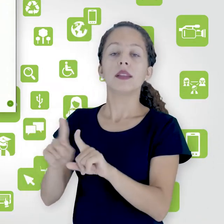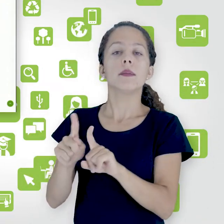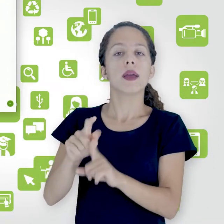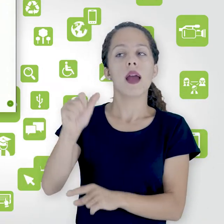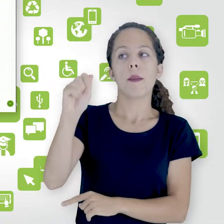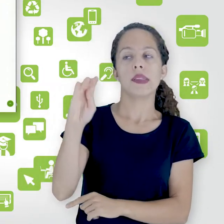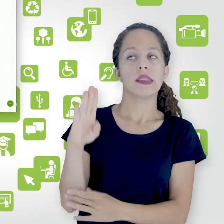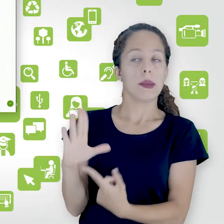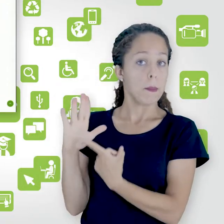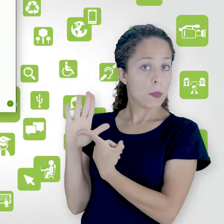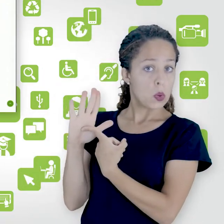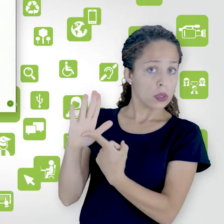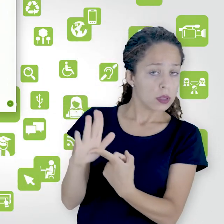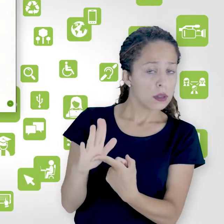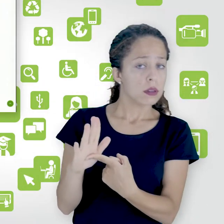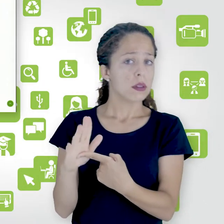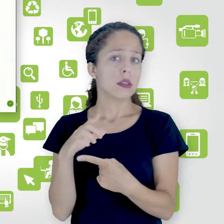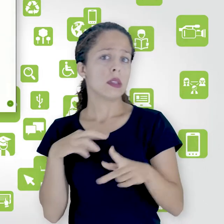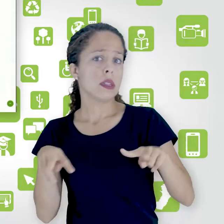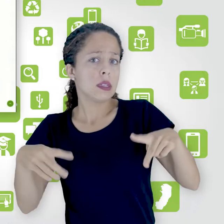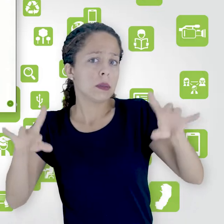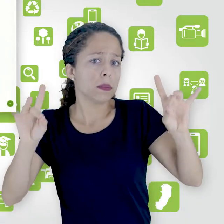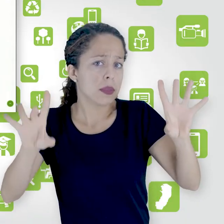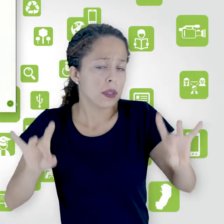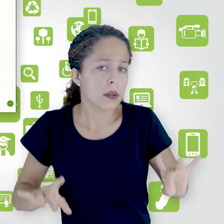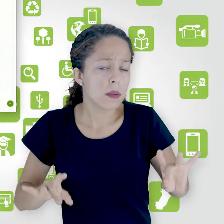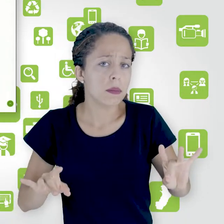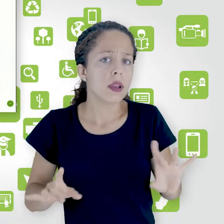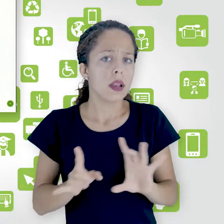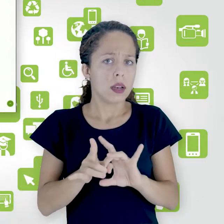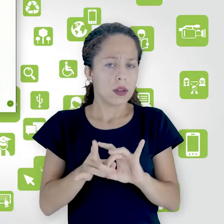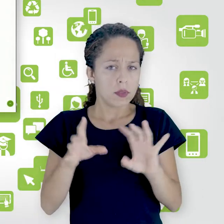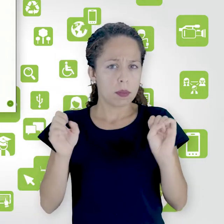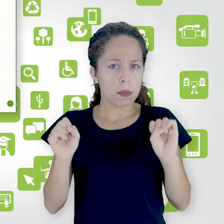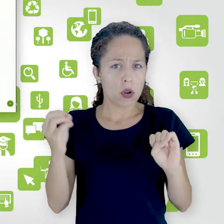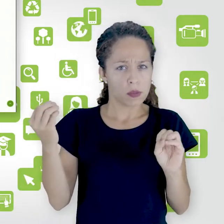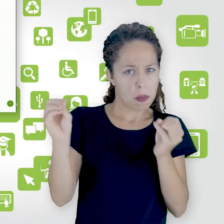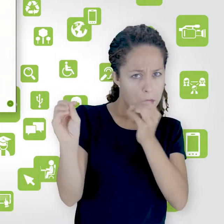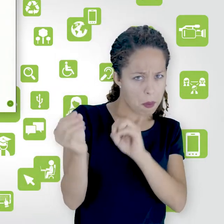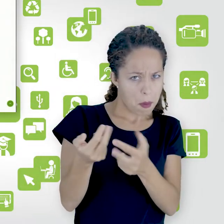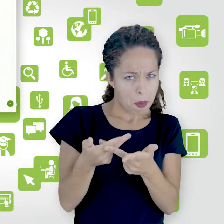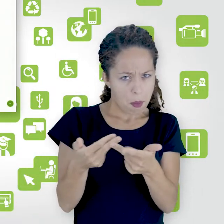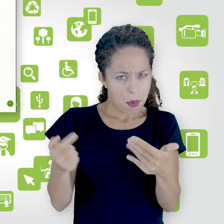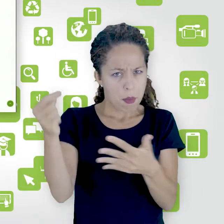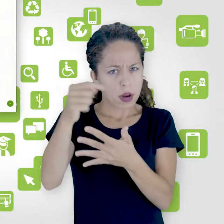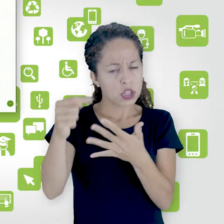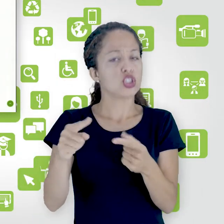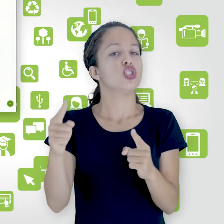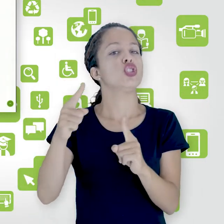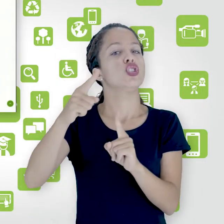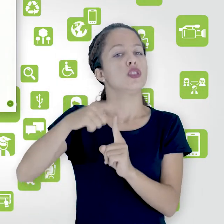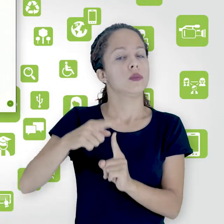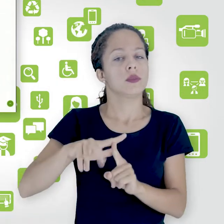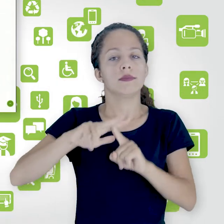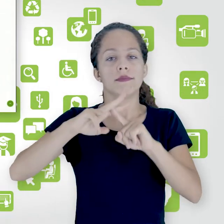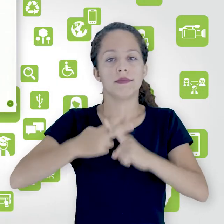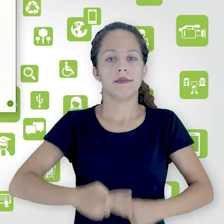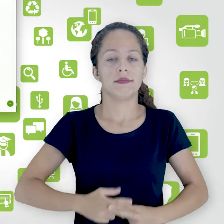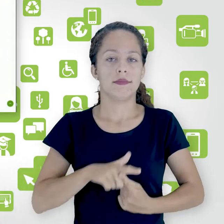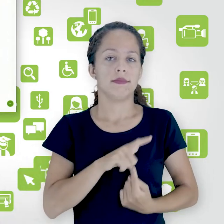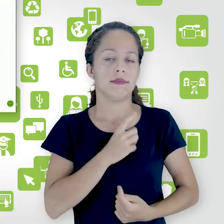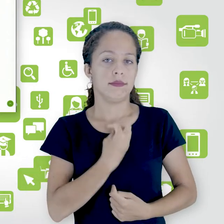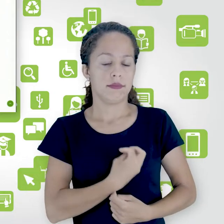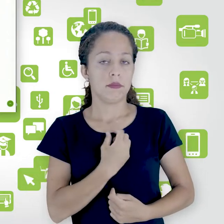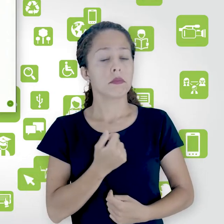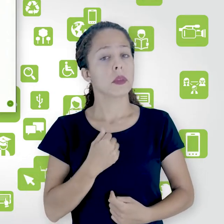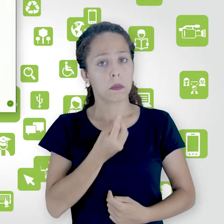link todos, mostrar link especial, permitir a versão para impressão. Isso tudo são configurações que